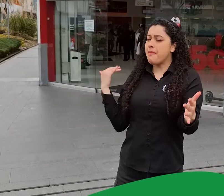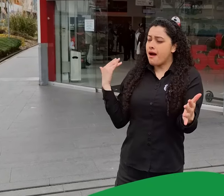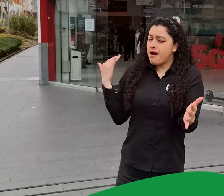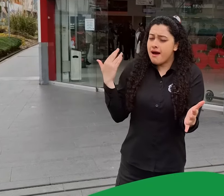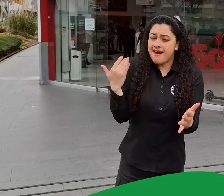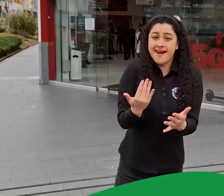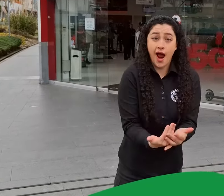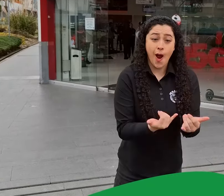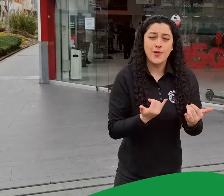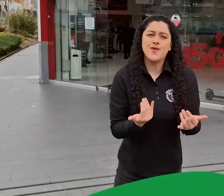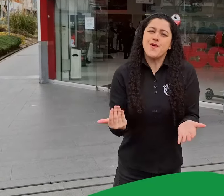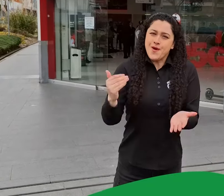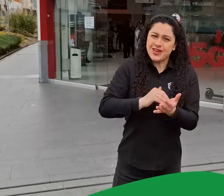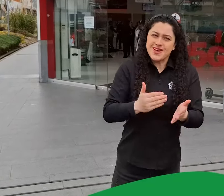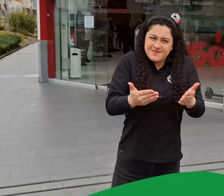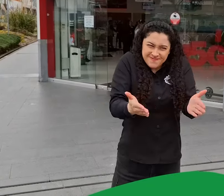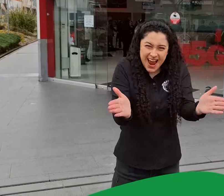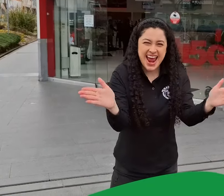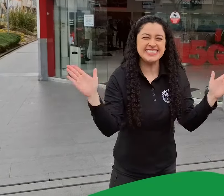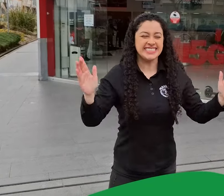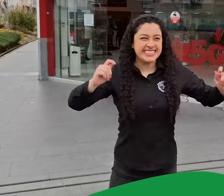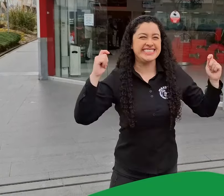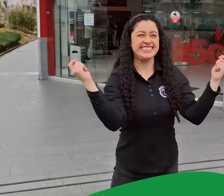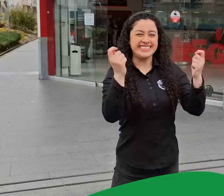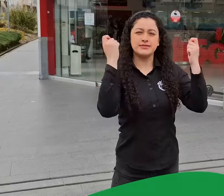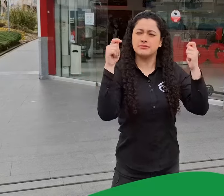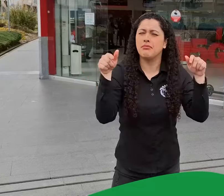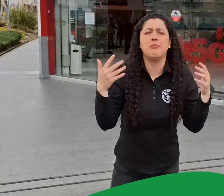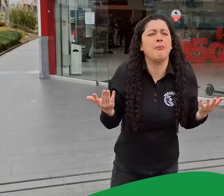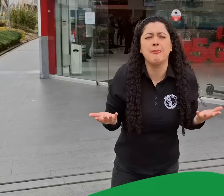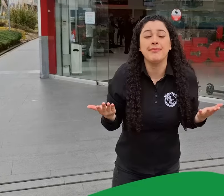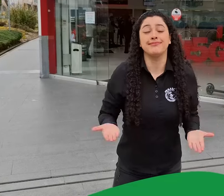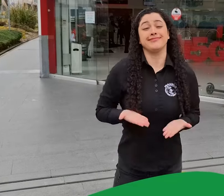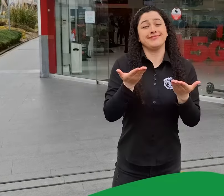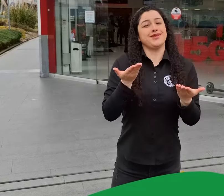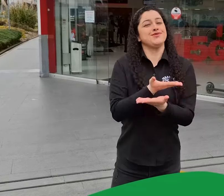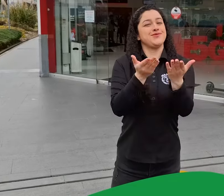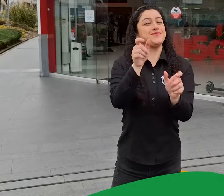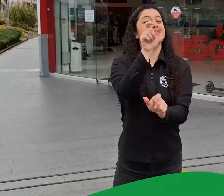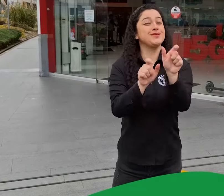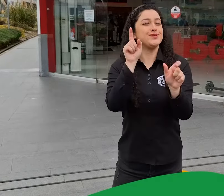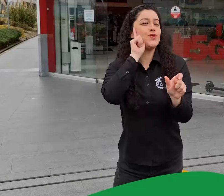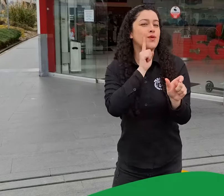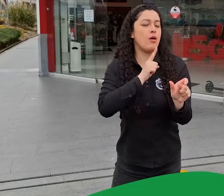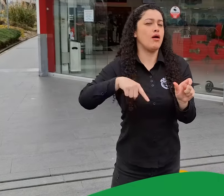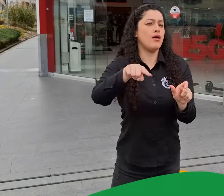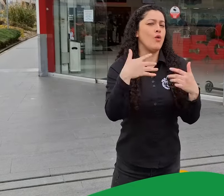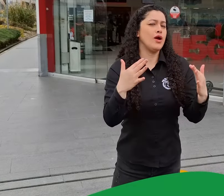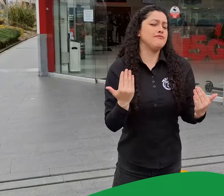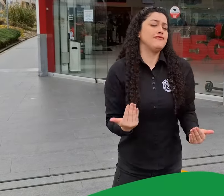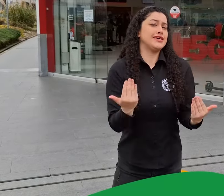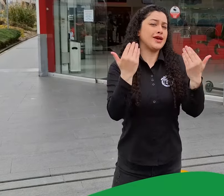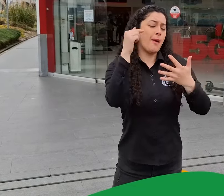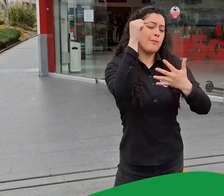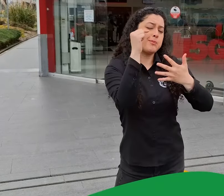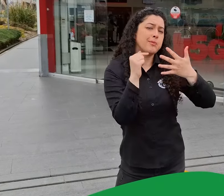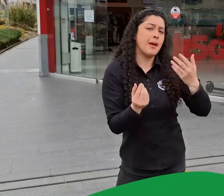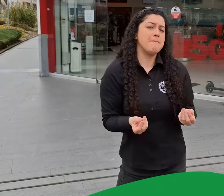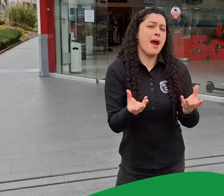incluyentes. Hoy, en su reapertura, estamos acá para mostrarles de qué